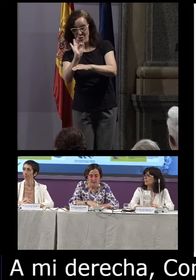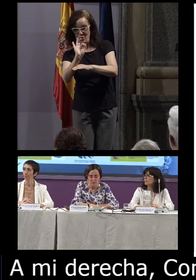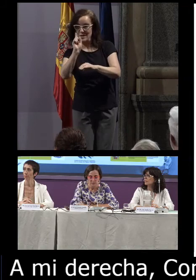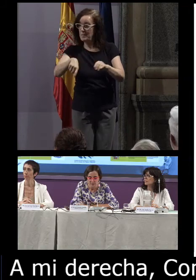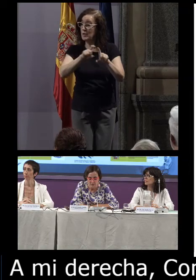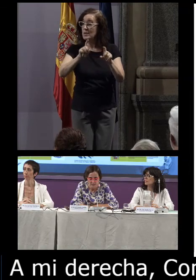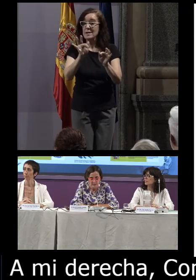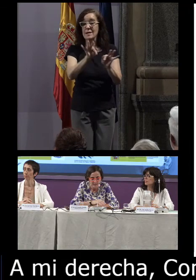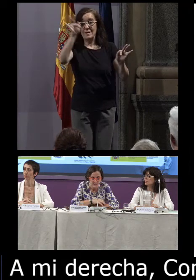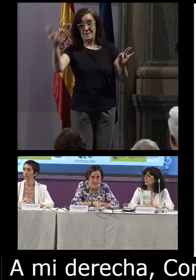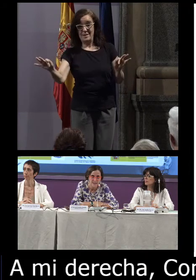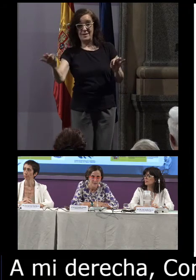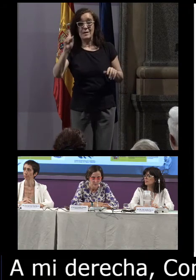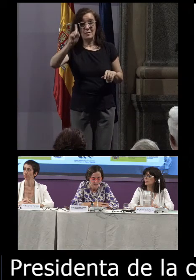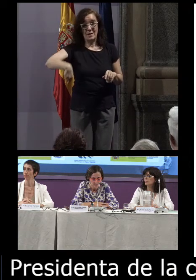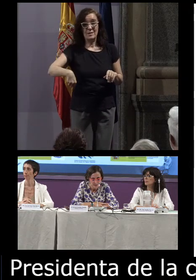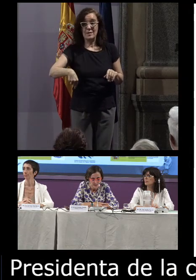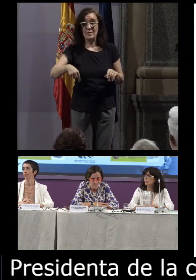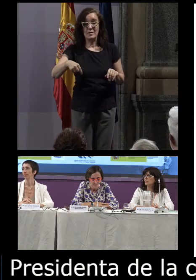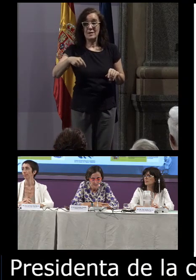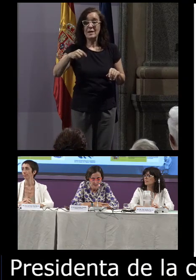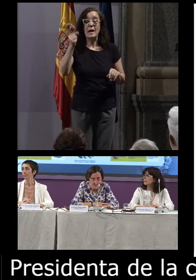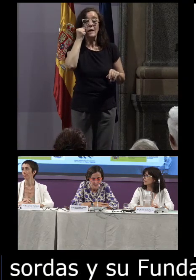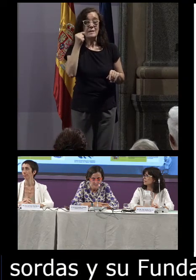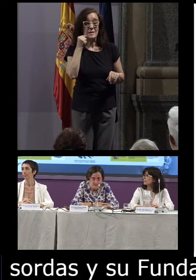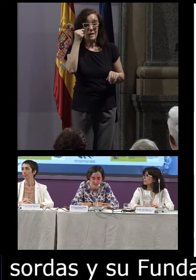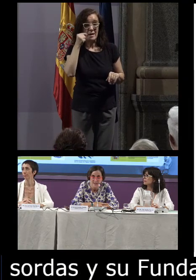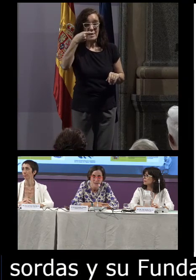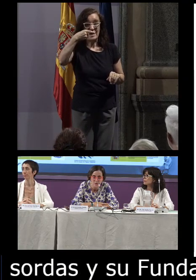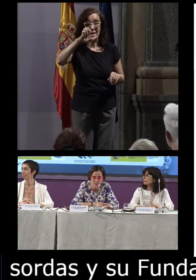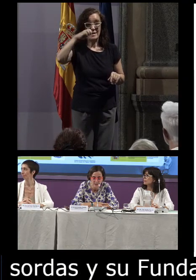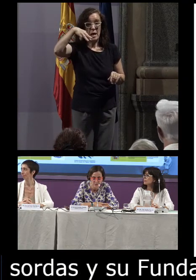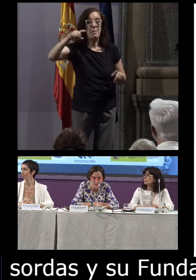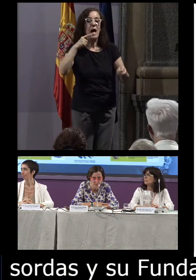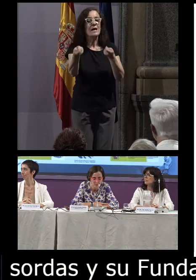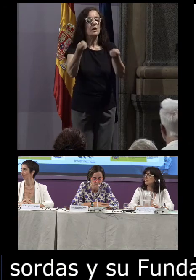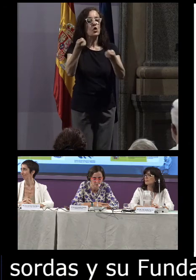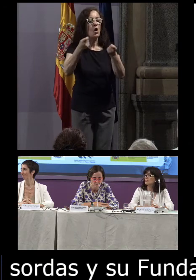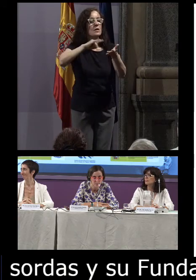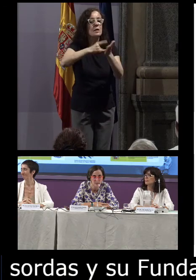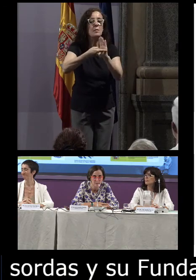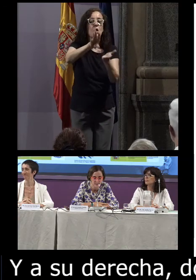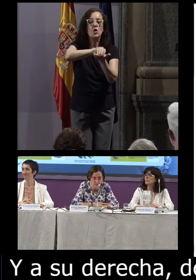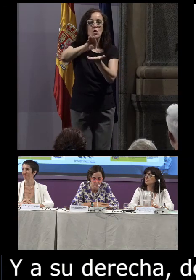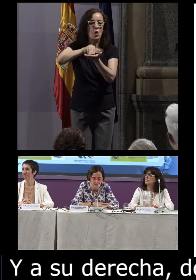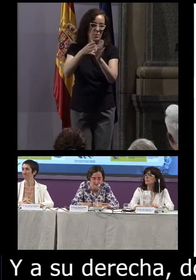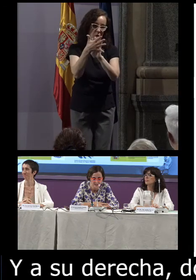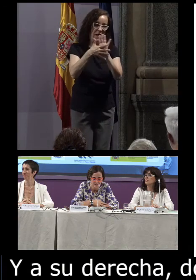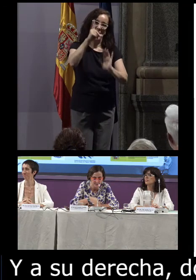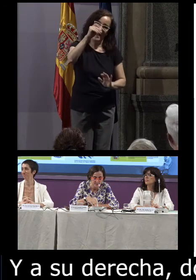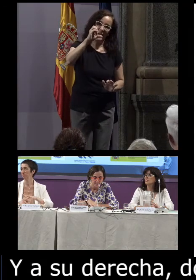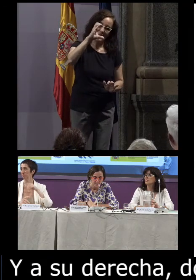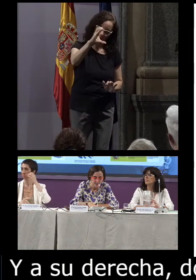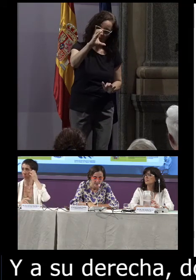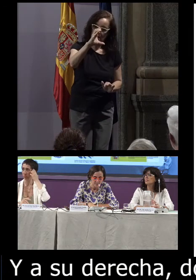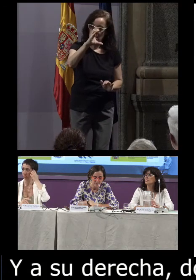Y a continuación, a su derecha, se encuentra doña Gemma Barberá Altimira, que es la coordinadora del proyecto del Corpus de Lengua de Signos Catalana